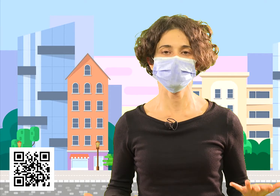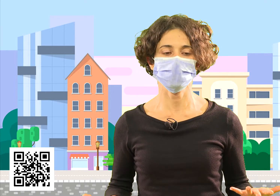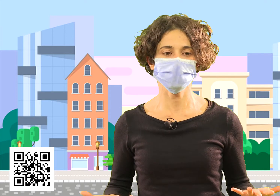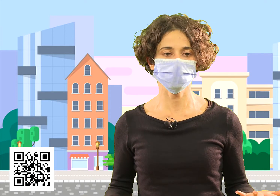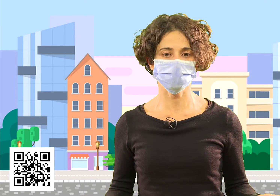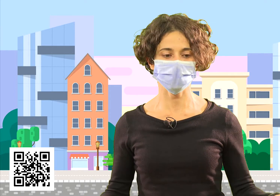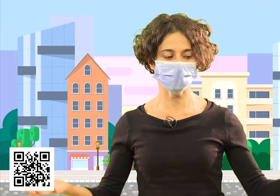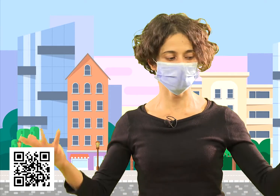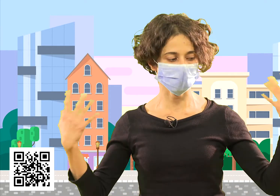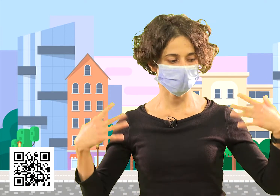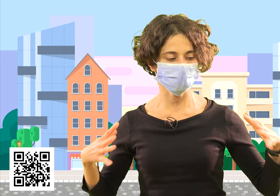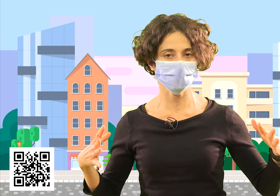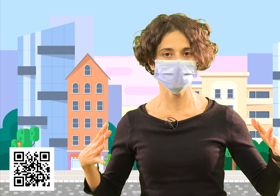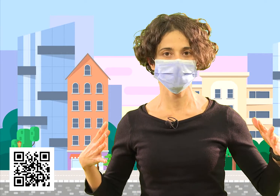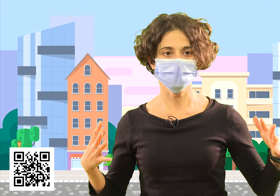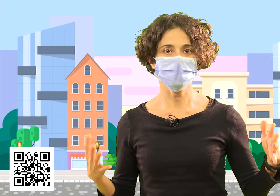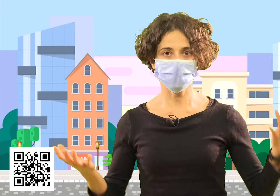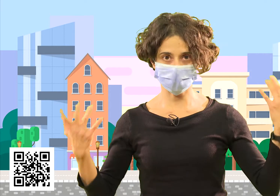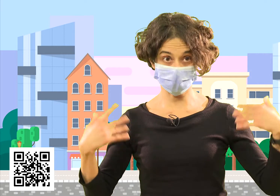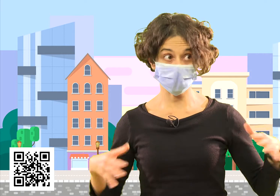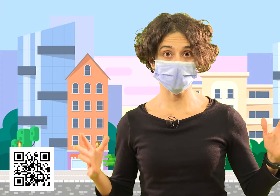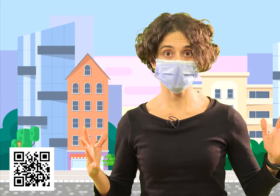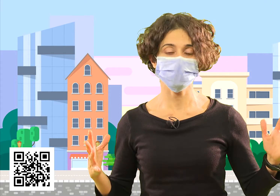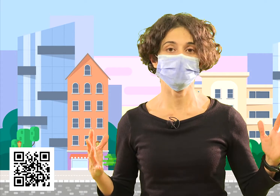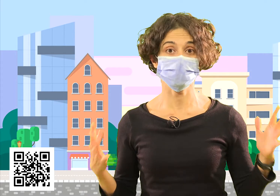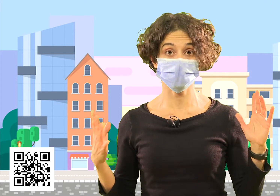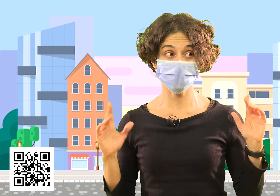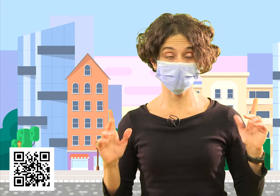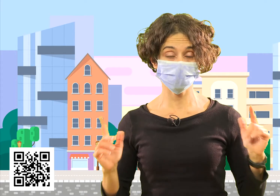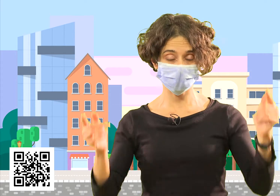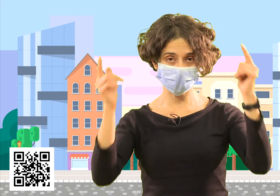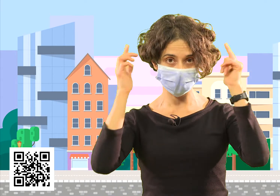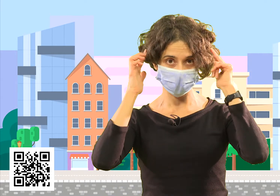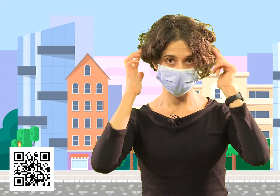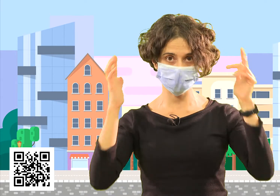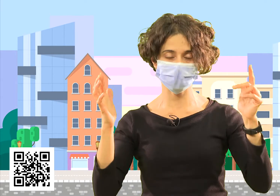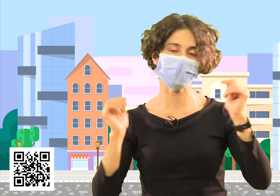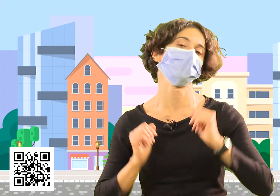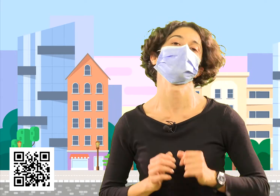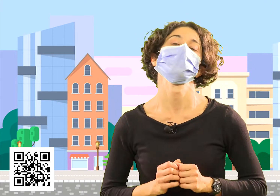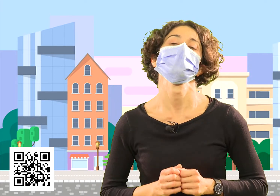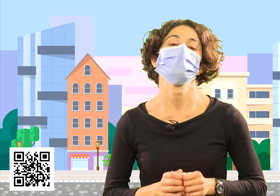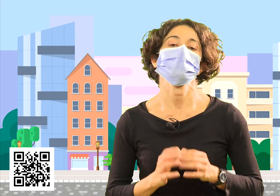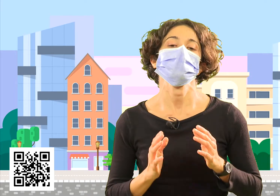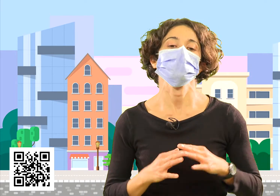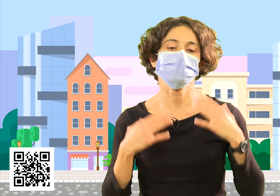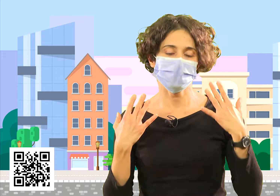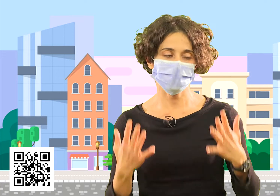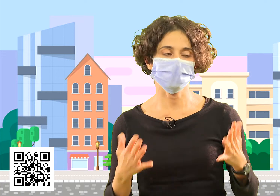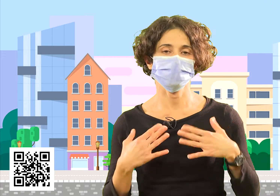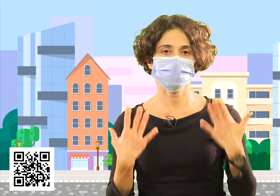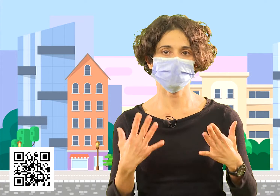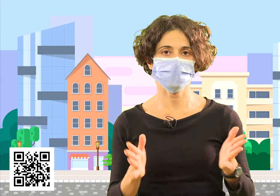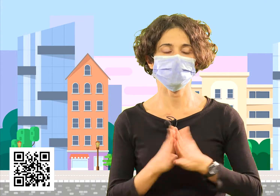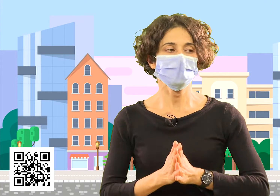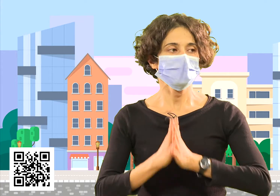realizar movimientos de articulaciones para trabajarlas pero también vamos a trabajar nuestra cabeza, nuestra